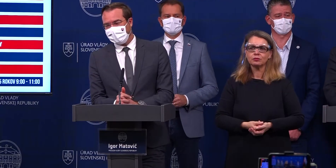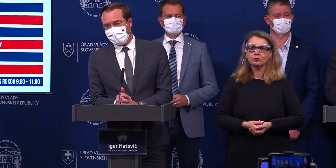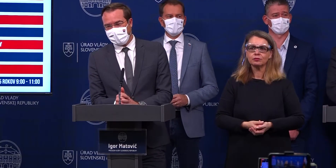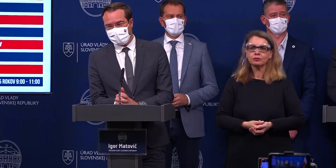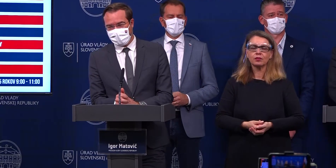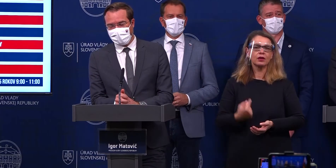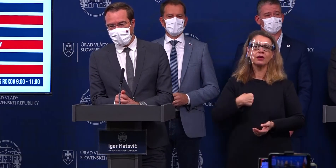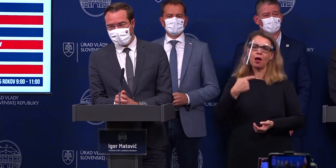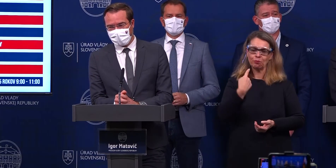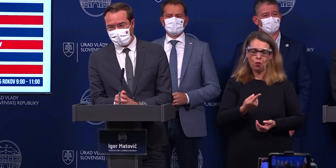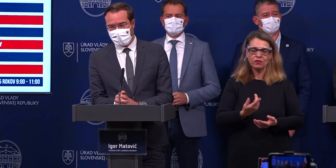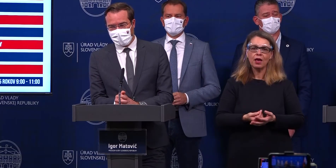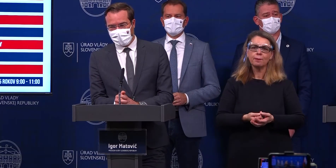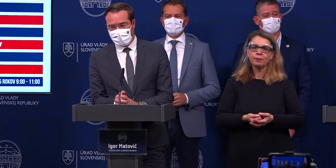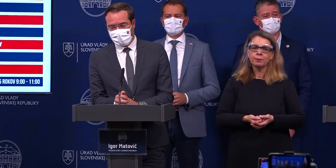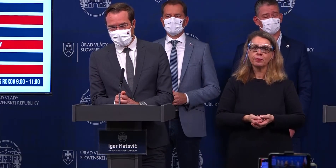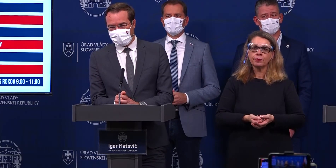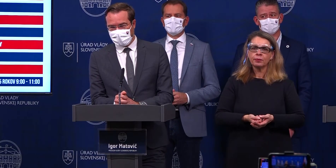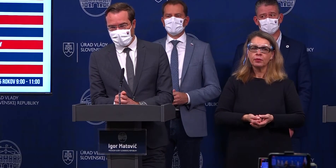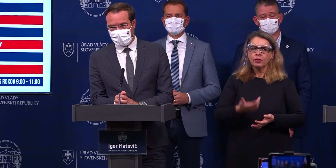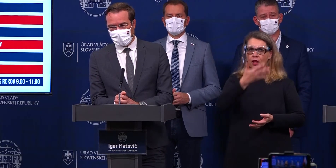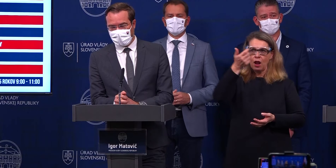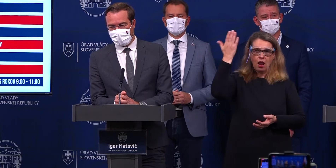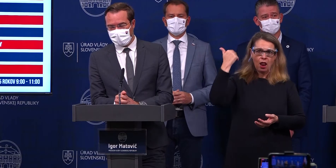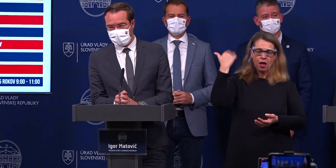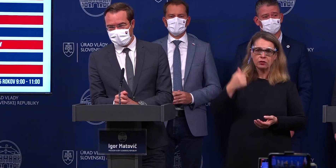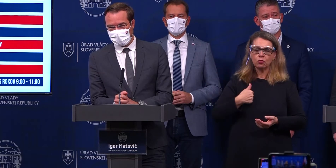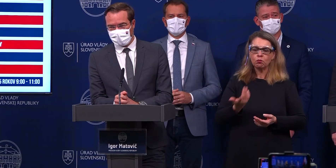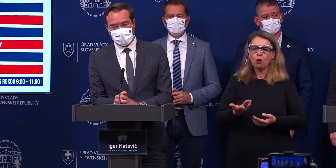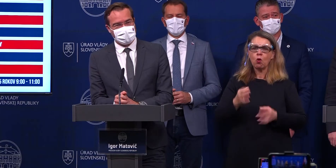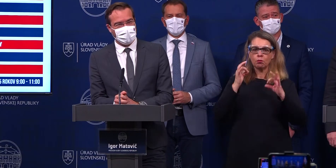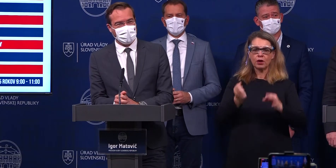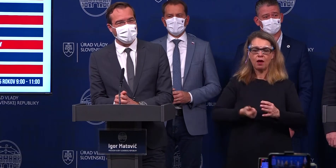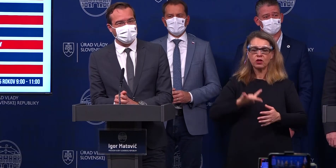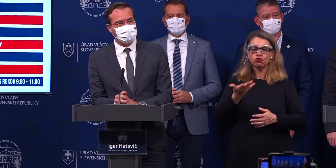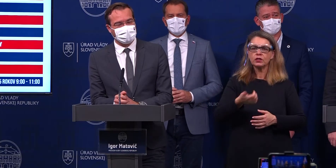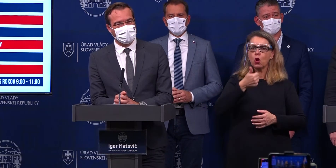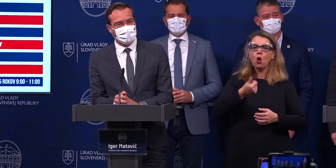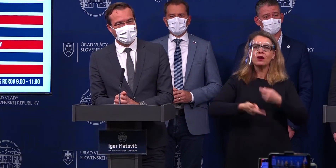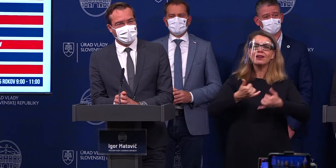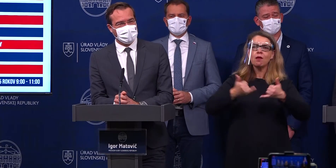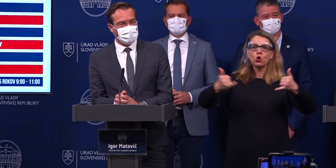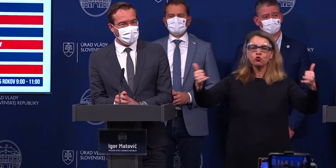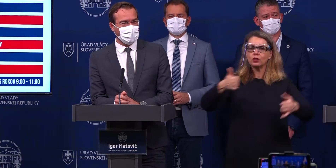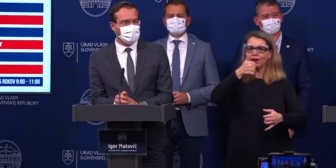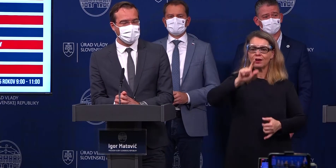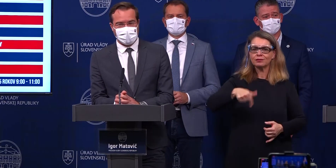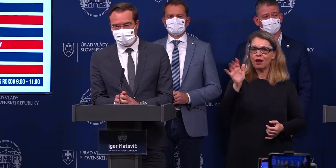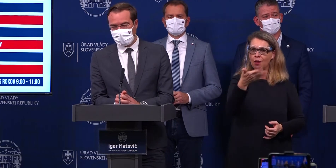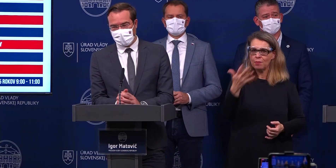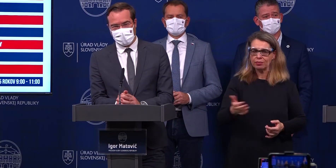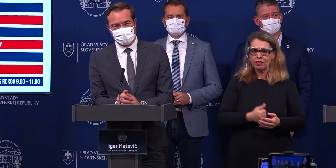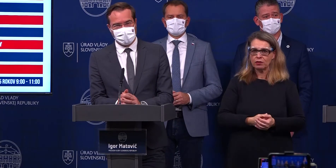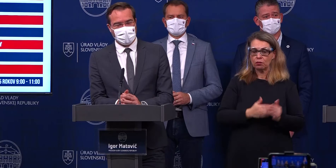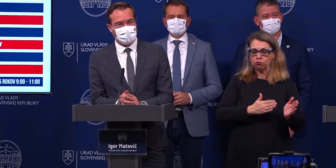Takto poviem, že v lete sme mali reprodukčné číslo 1,15. Čo znamená, že